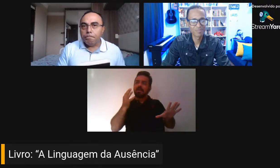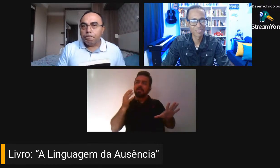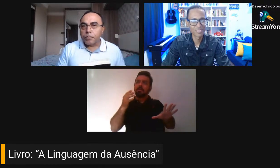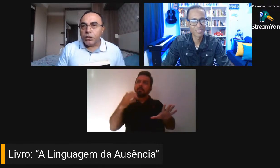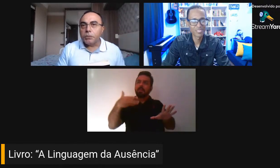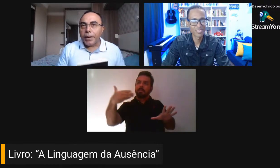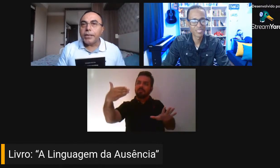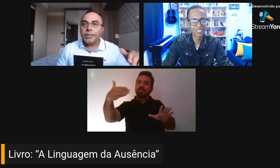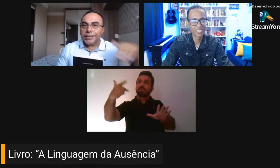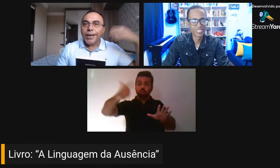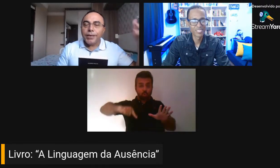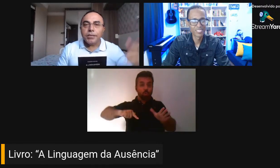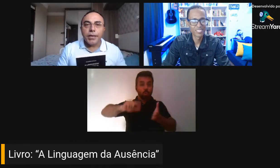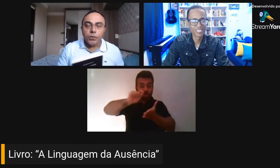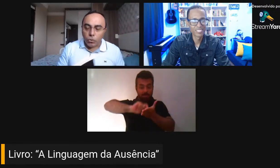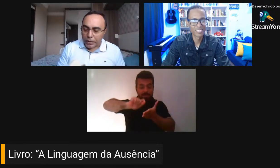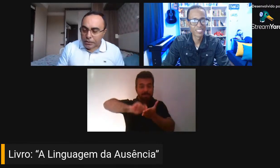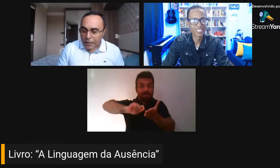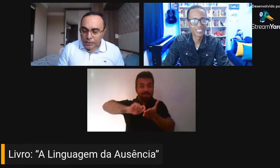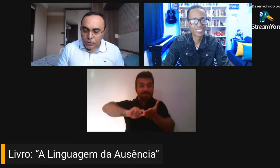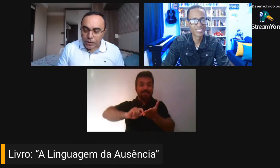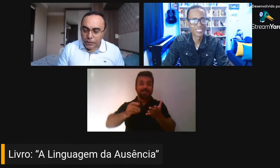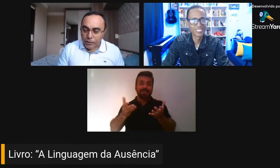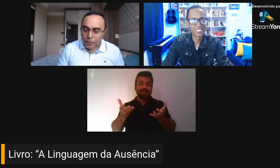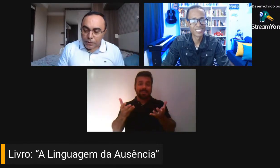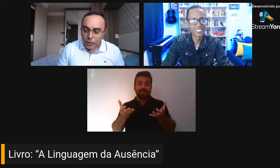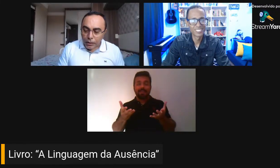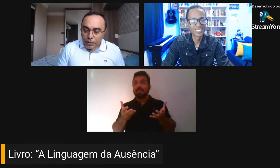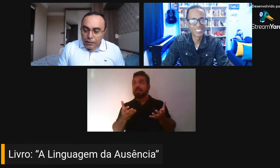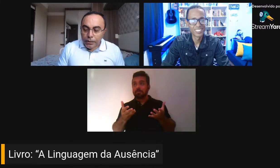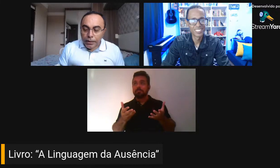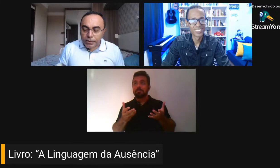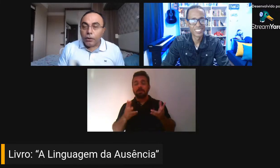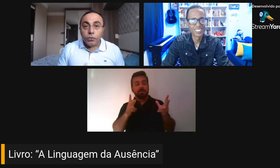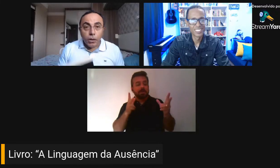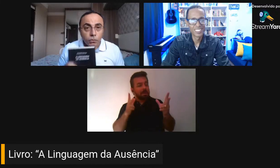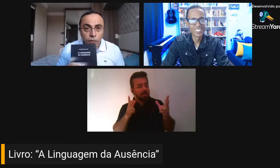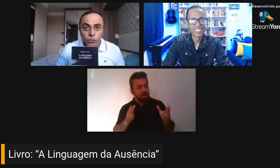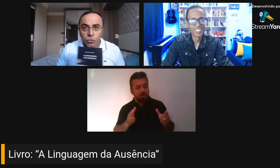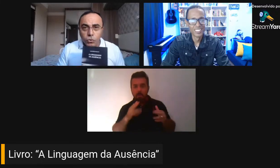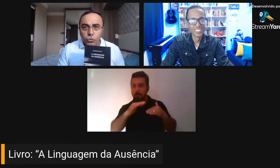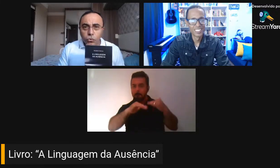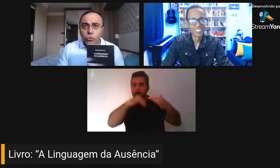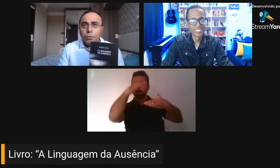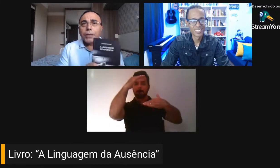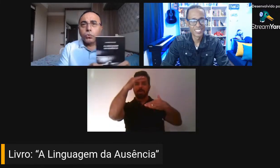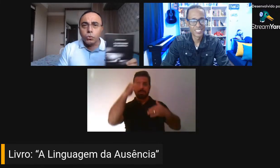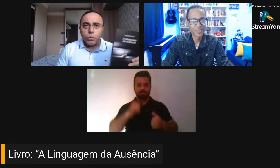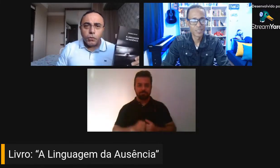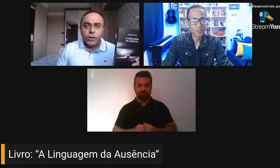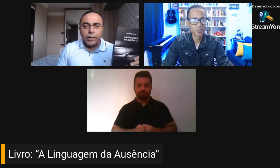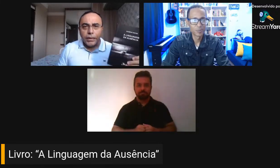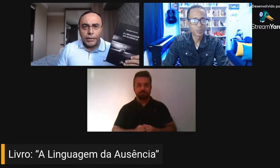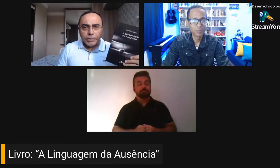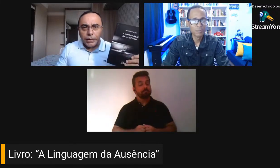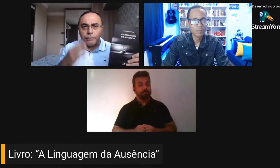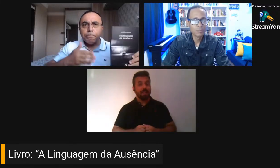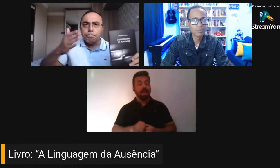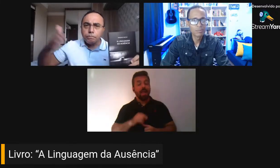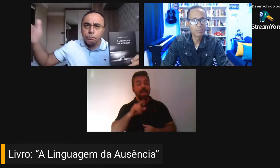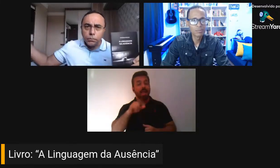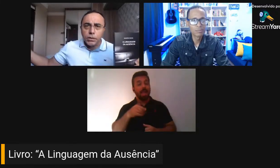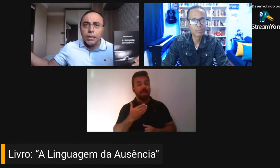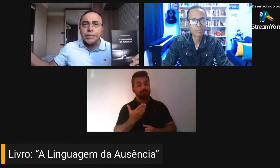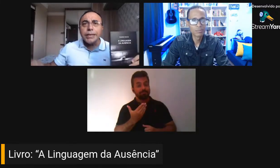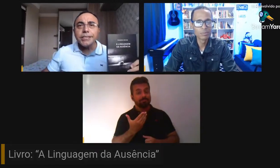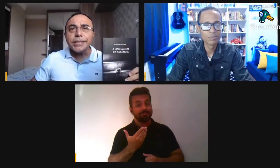de experiência, até inserindo outras mais que eu já tenho em mídia. E é um livro muito maduro, como eu falei, ele tem